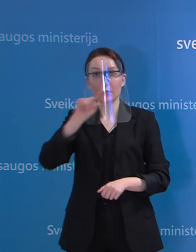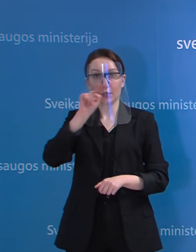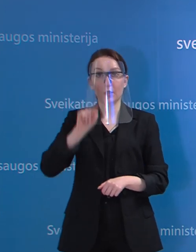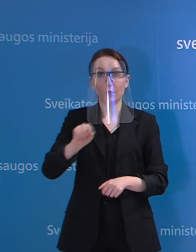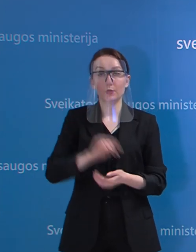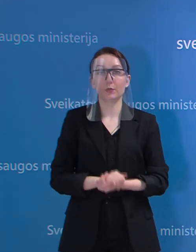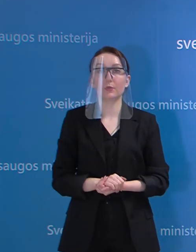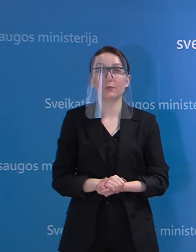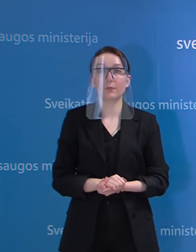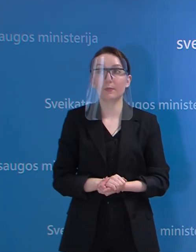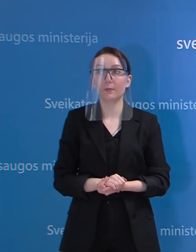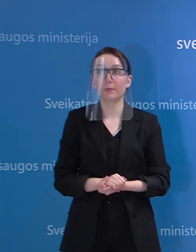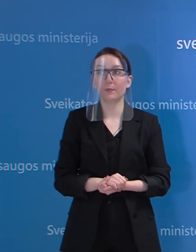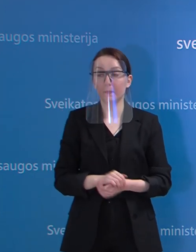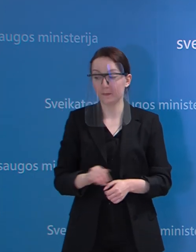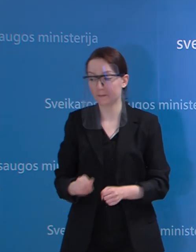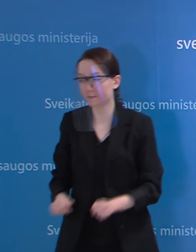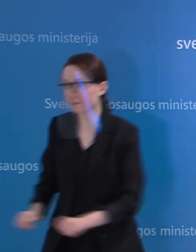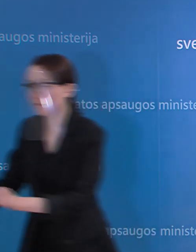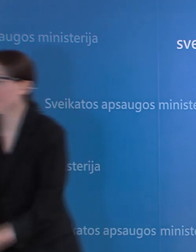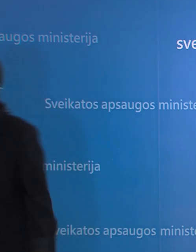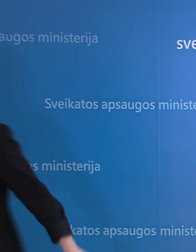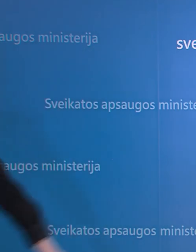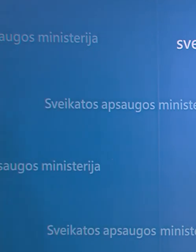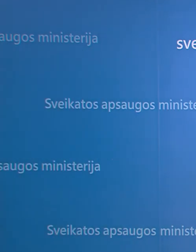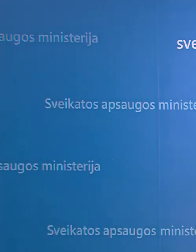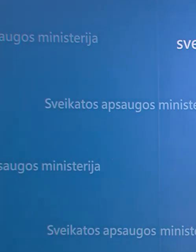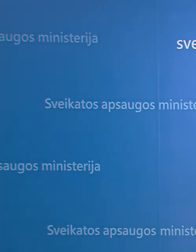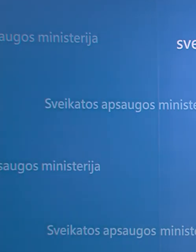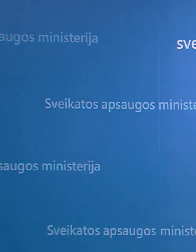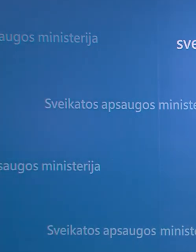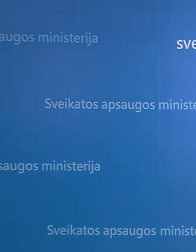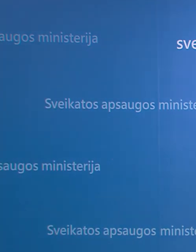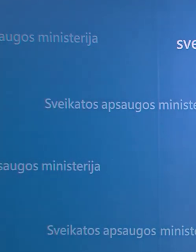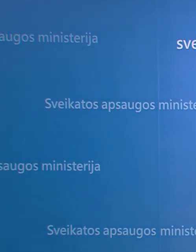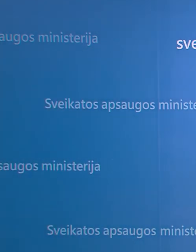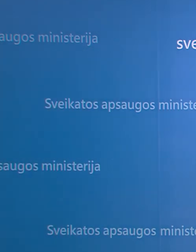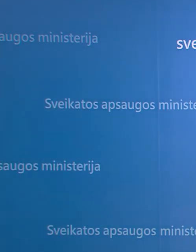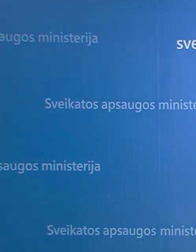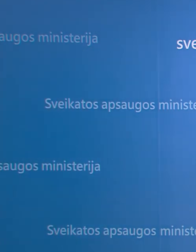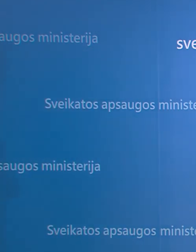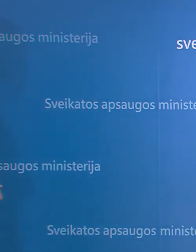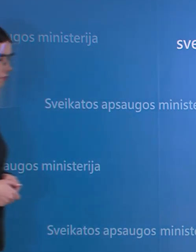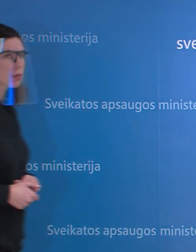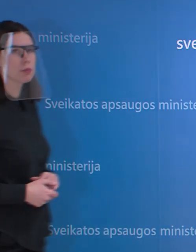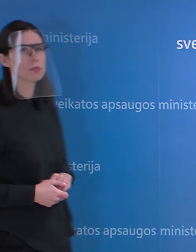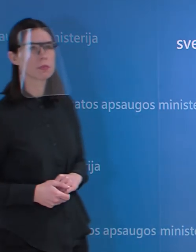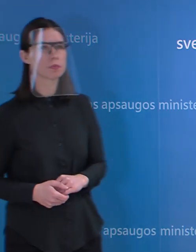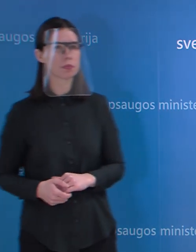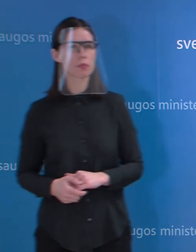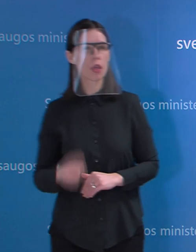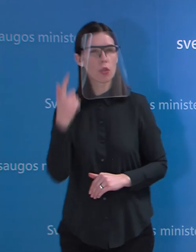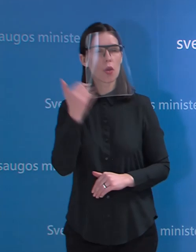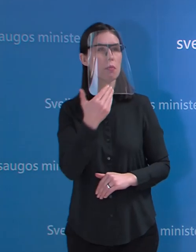klausimai, vyriausios redaktorės, Juratės Damulytės. jie klausia, kaip šiuo